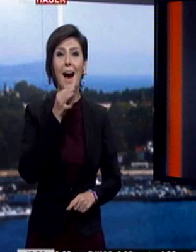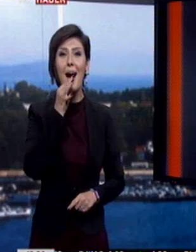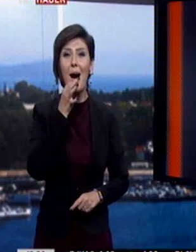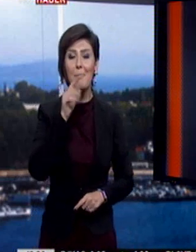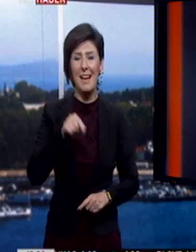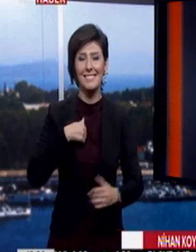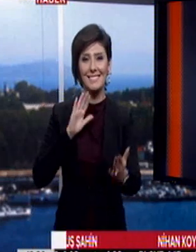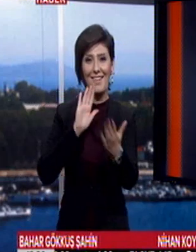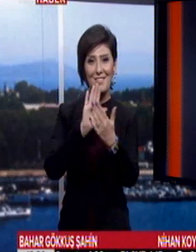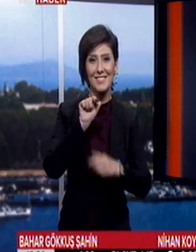İzlediğiniz için